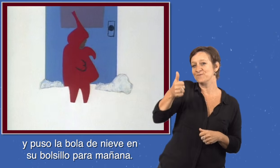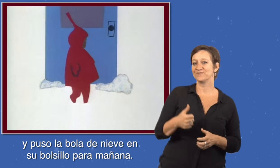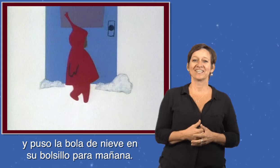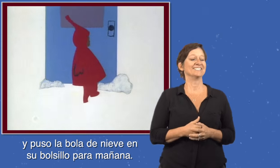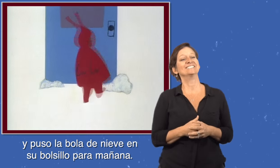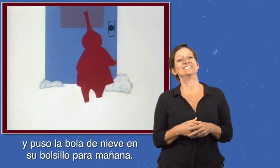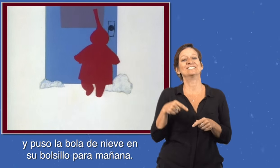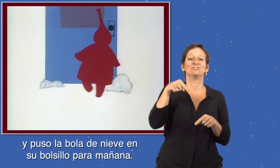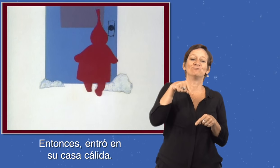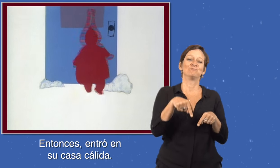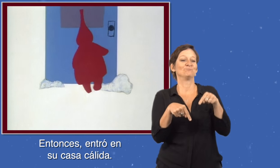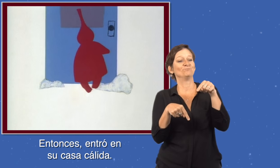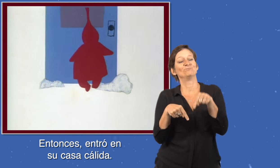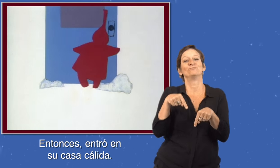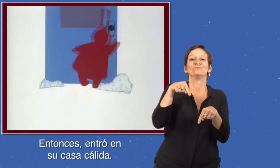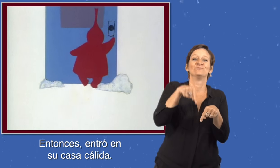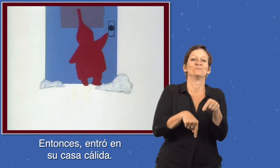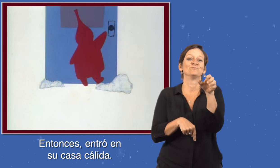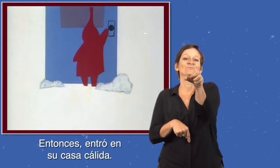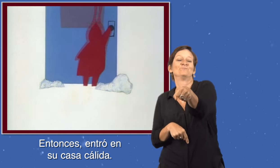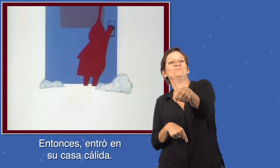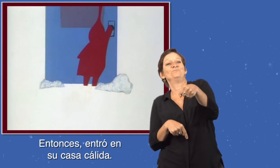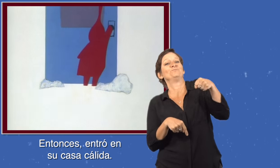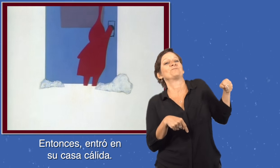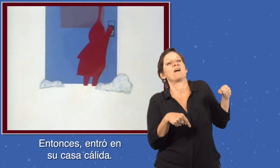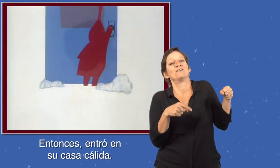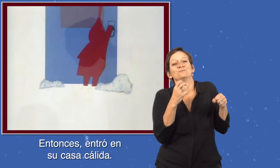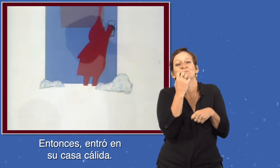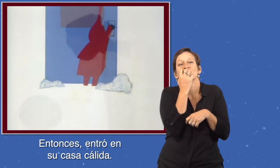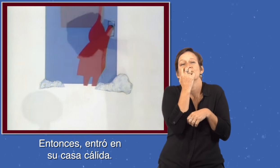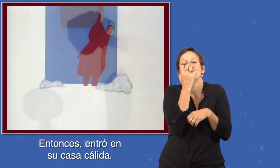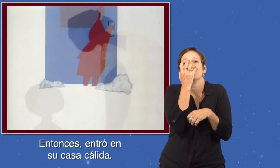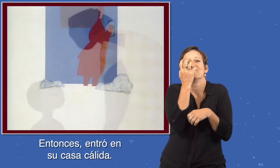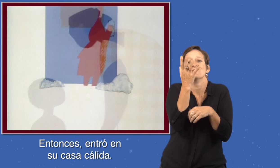mañana. Entonces, entró en su casa cálida.